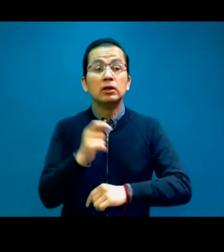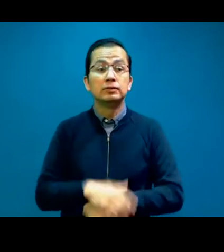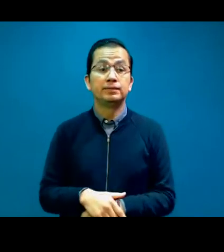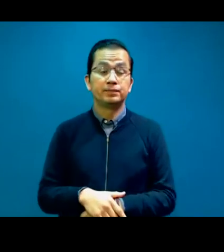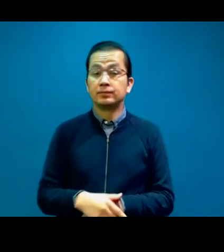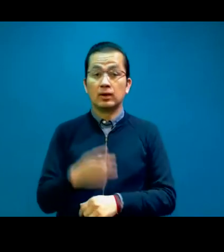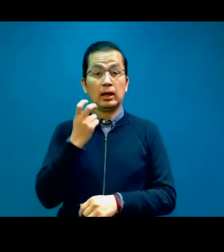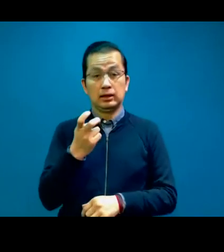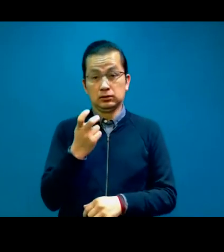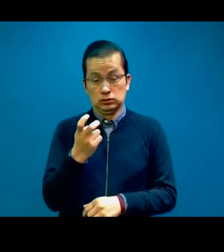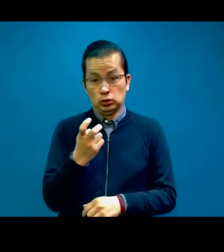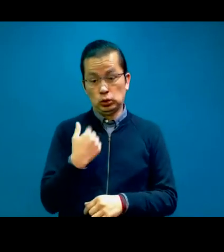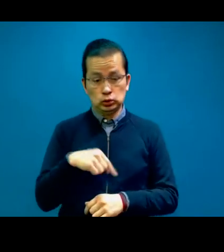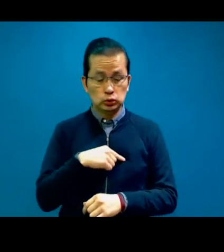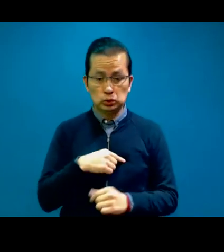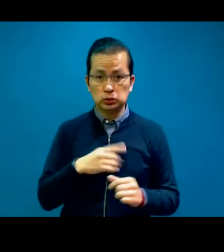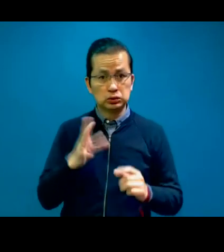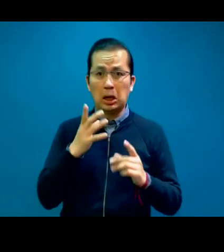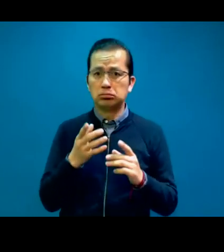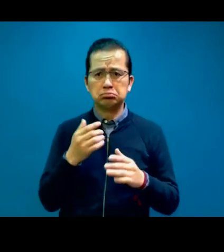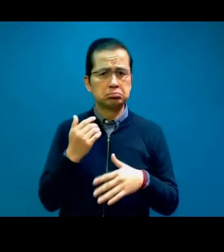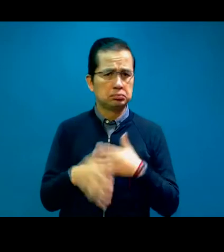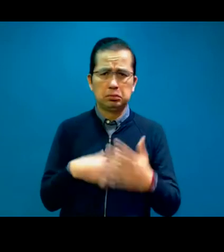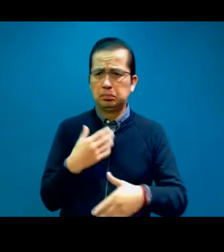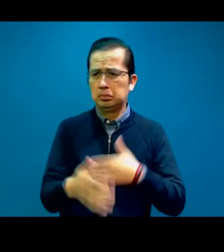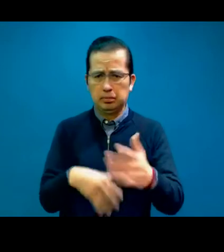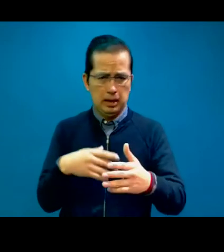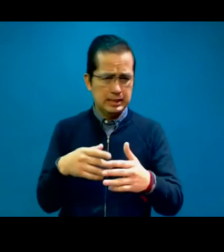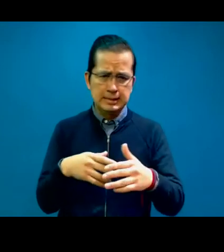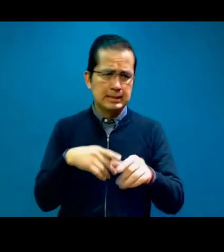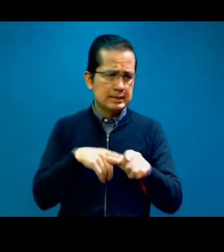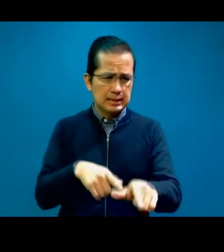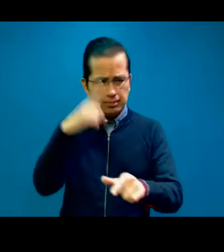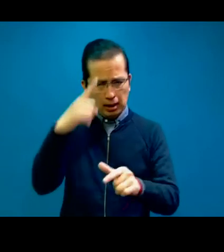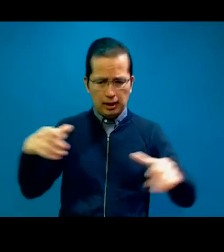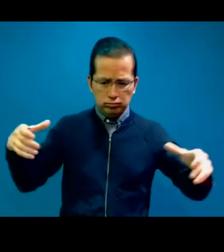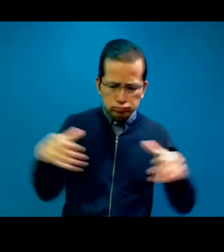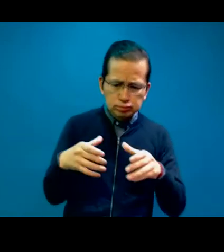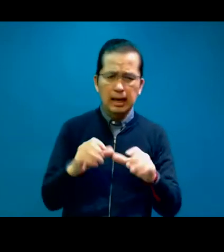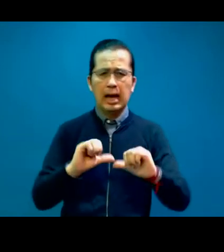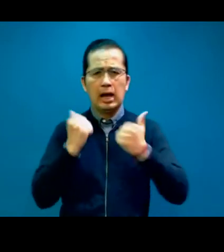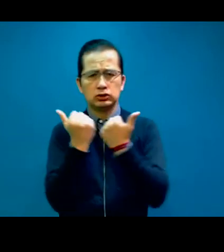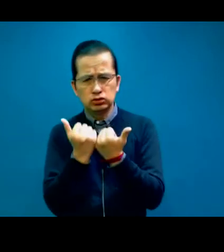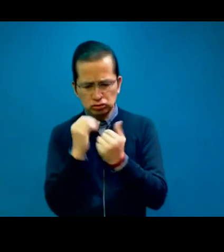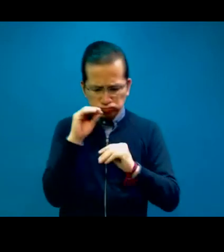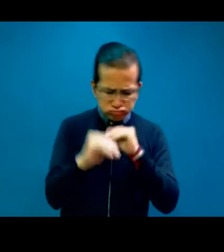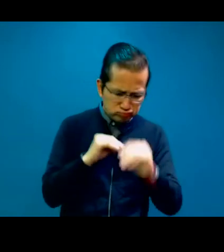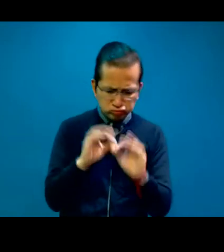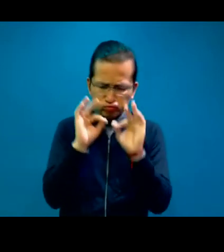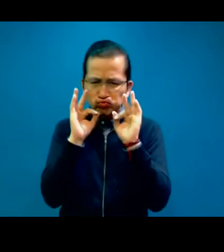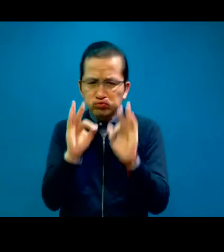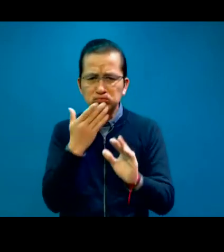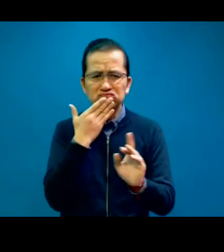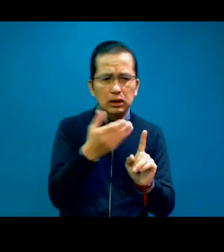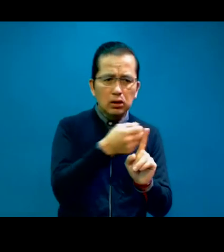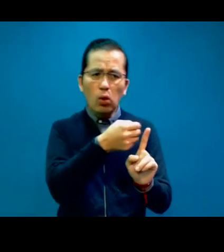empezamos a transitar este proceso de construcción de la asociación. Y